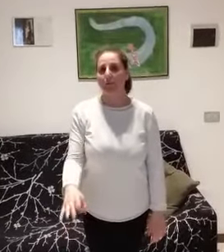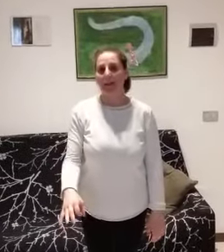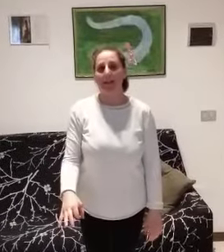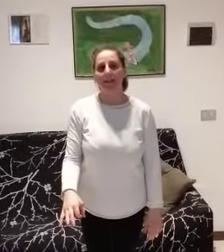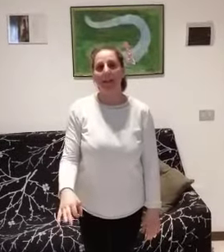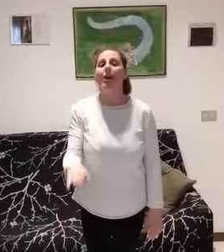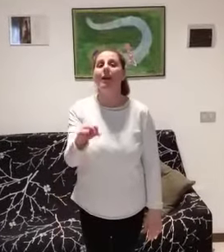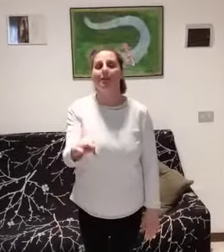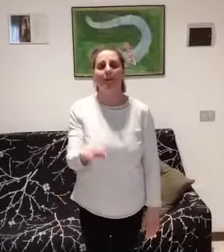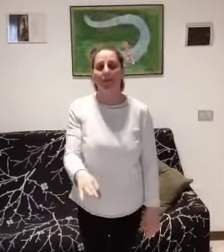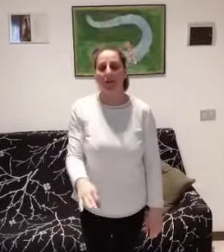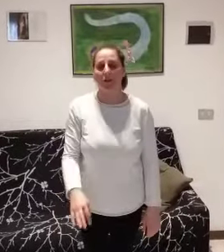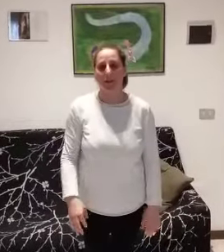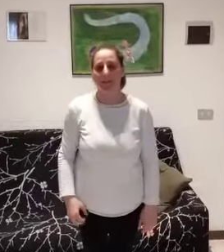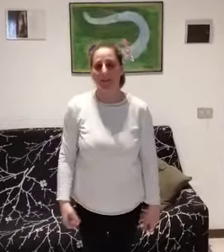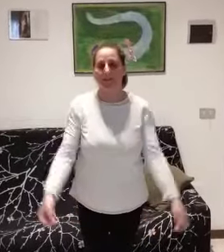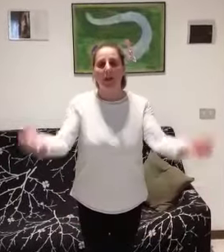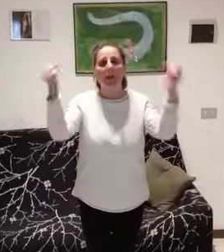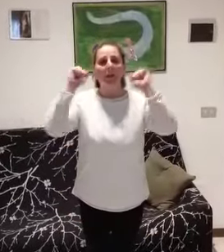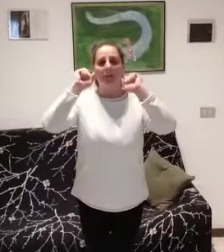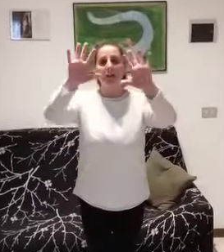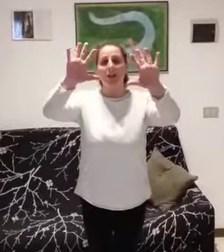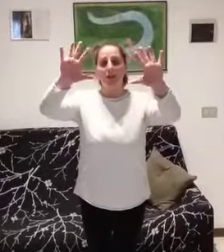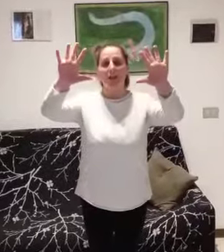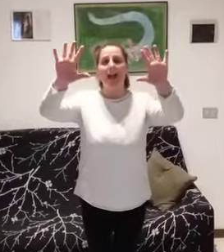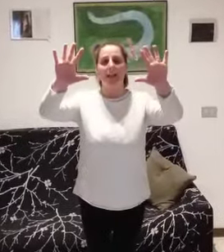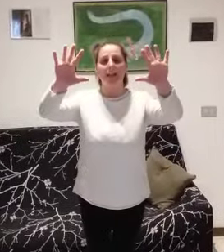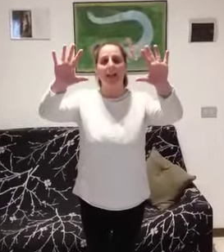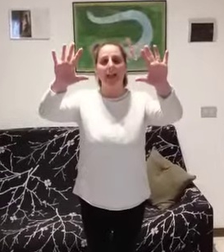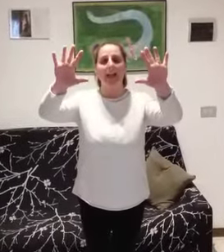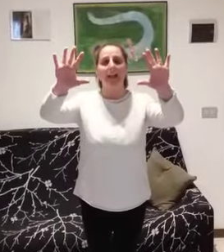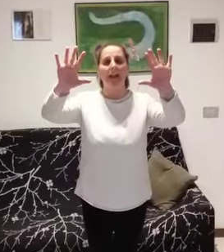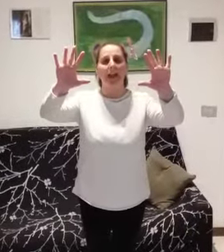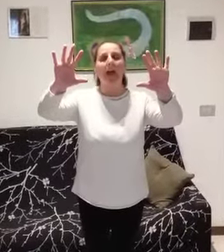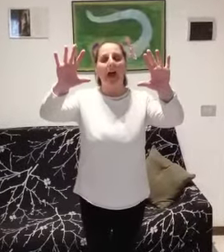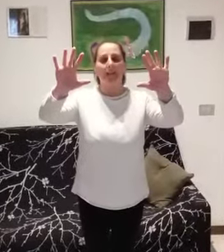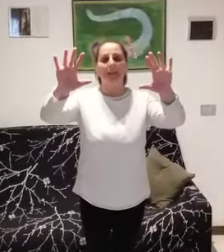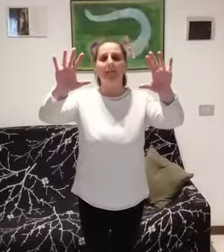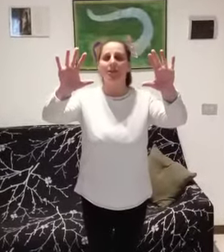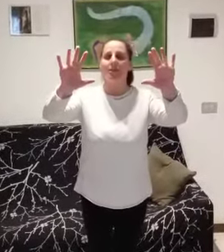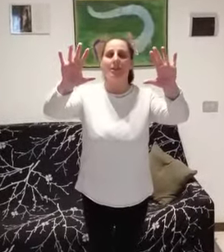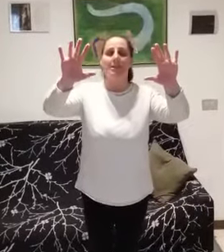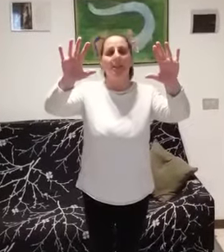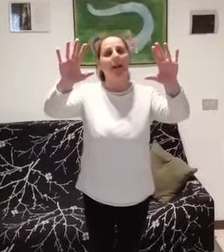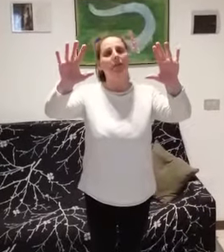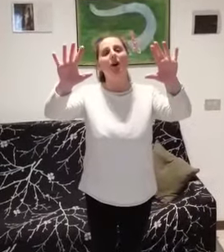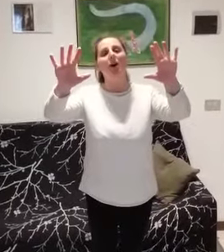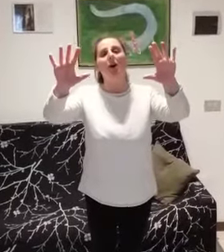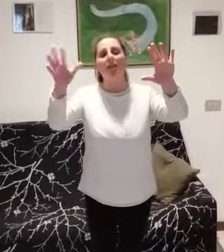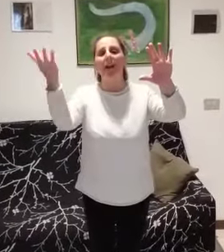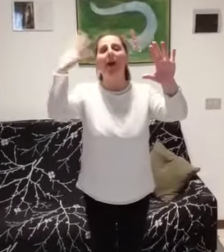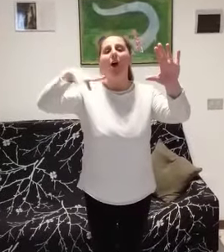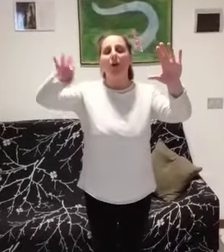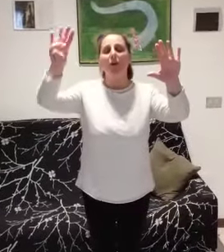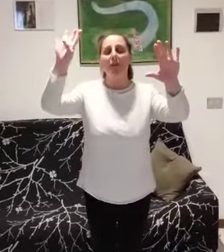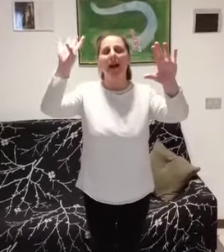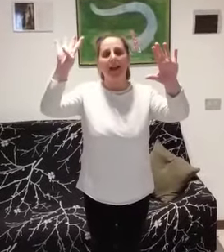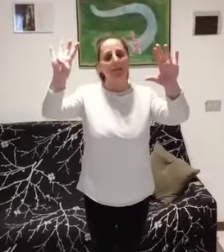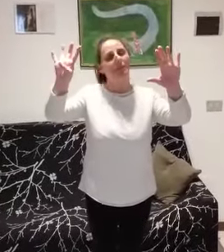bene insieme e fate bene i gesti. Dieci gallinelle andavano chissà dove, una cambio